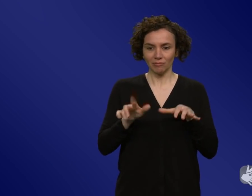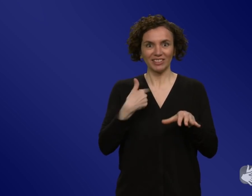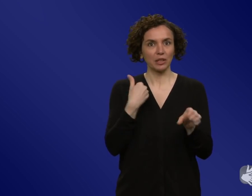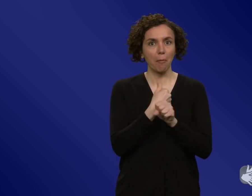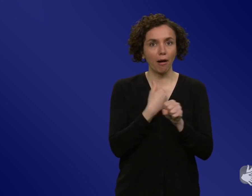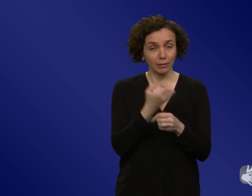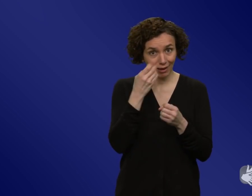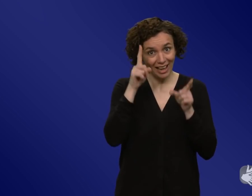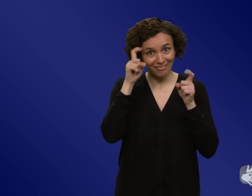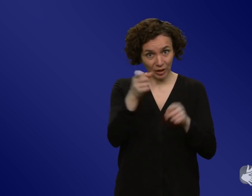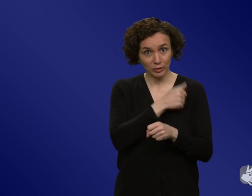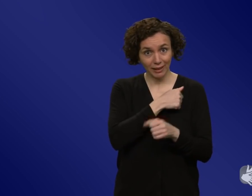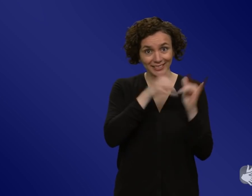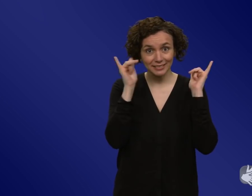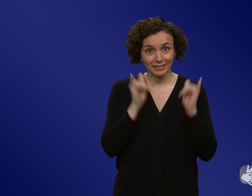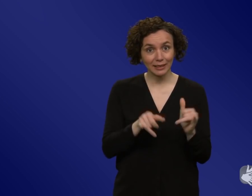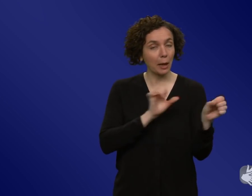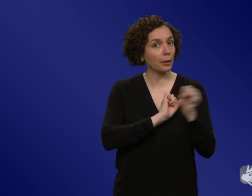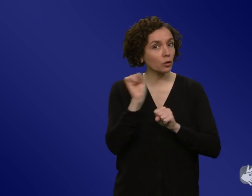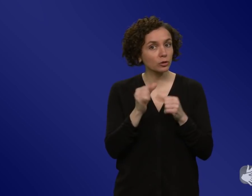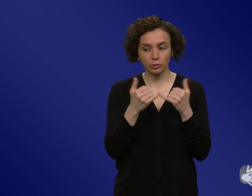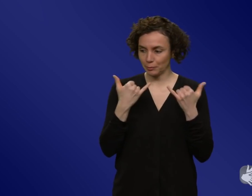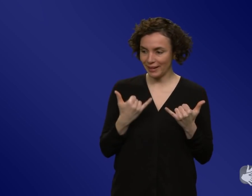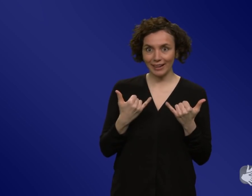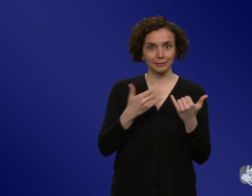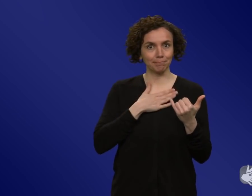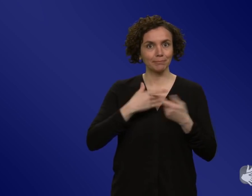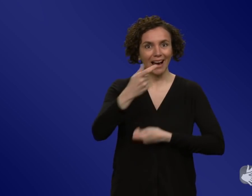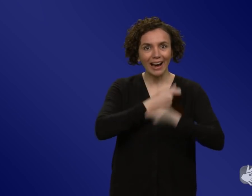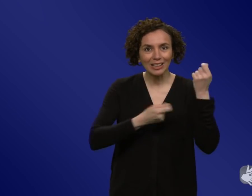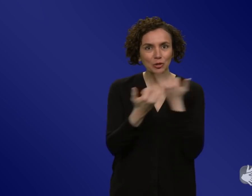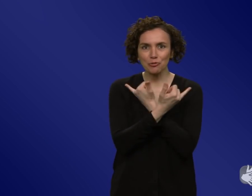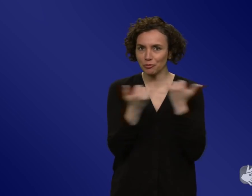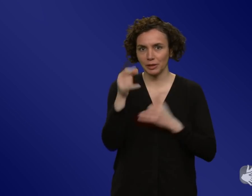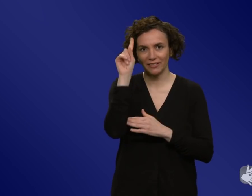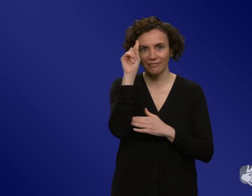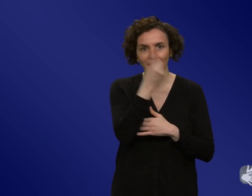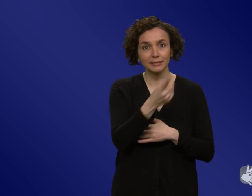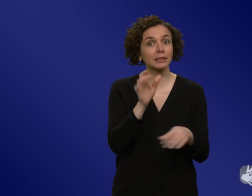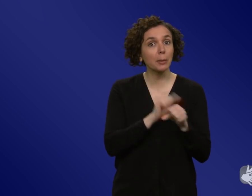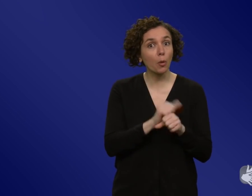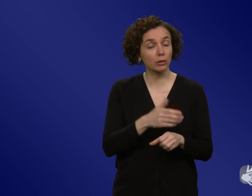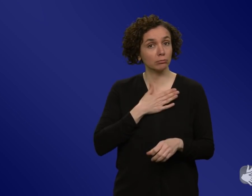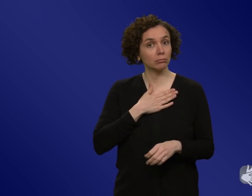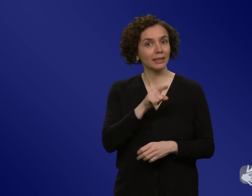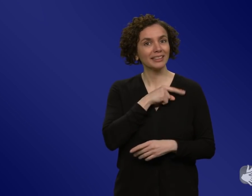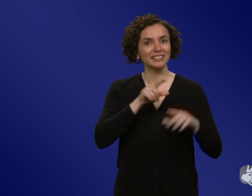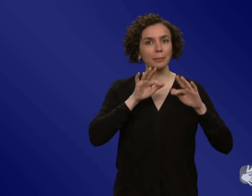fürchte, aber deswegen weiß ich ja jetzt noch nicht, was zu tun ist und vielleicht wird meine Selbstwirksamkeit sogar geschwächt durch diese Angst. Und